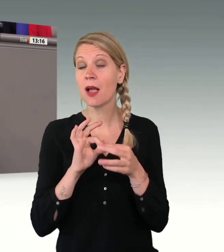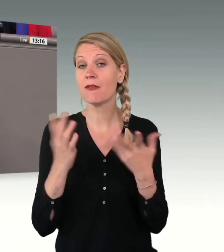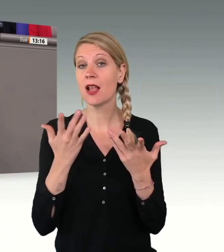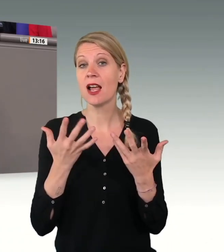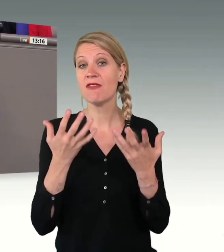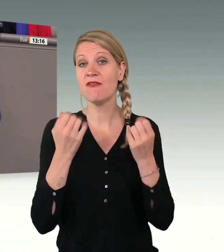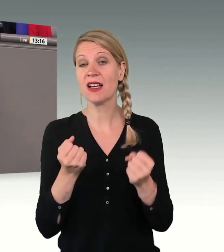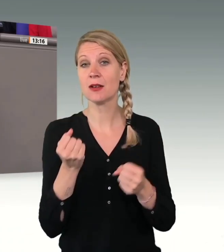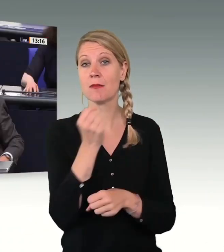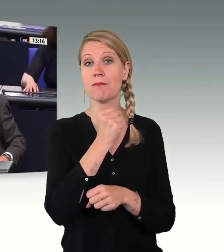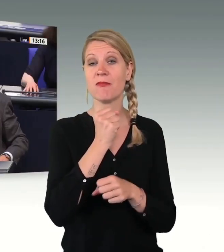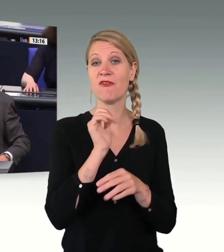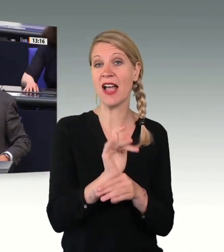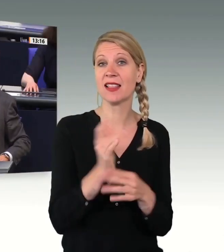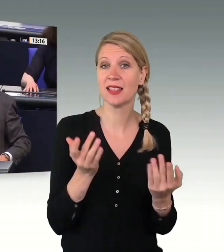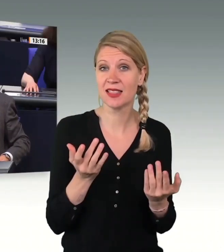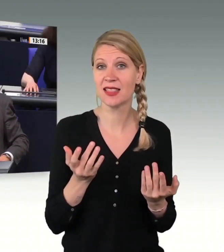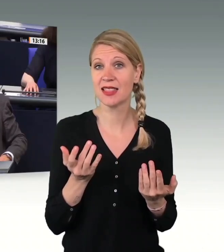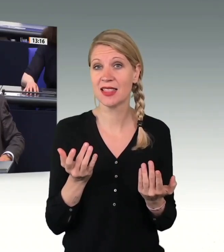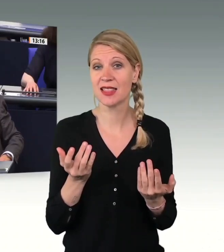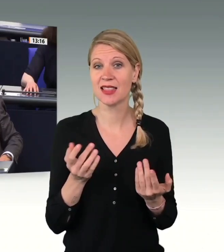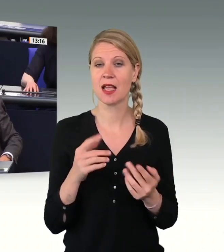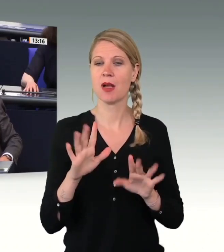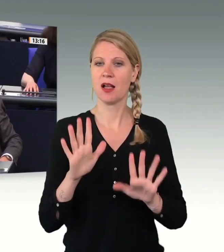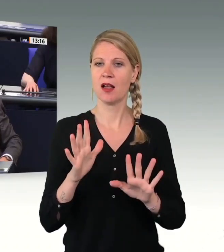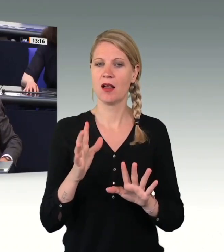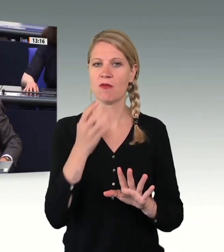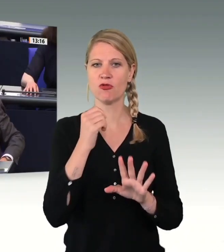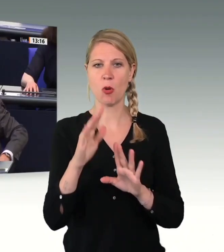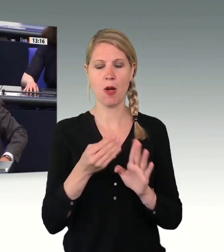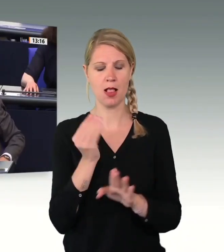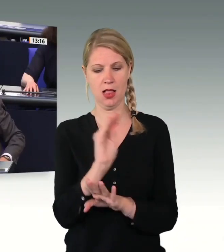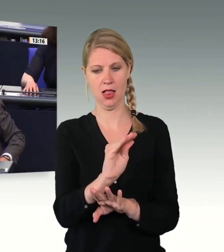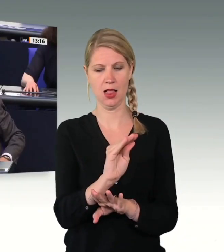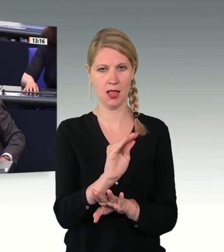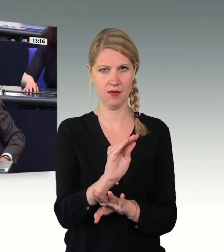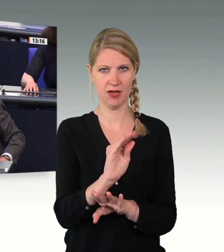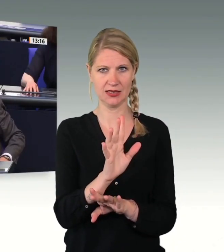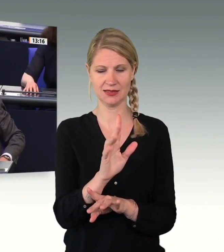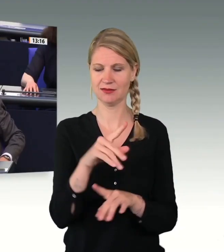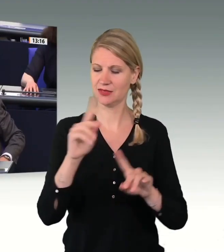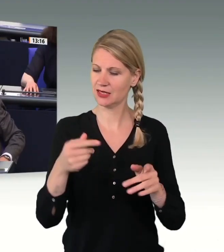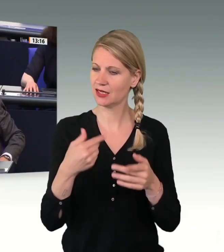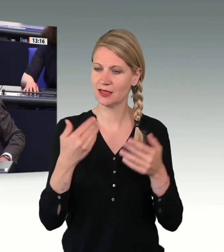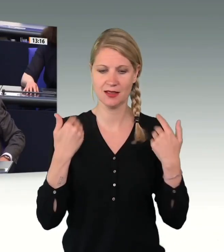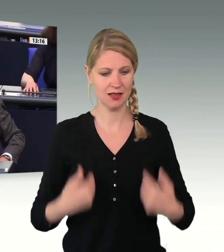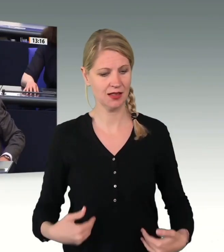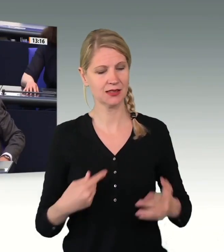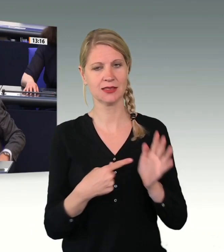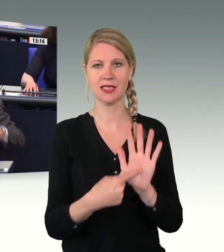Aber nach diesen Vorbemerkungen möchte ich noch mal darauf hinweisen, dass, und Sie führen das wieder vor, dass die AfD